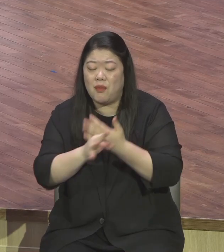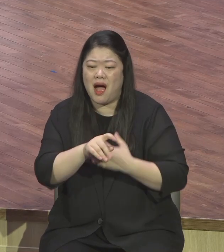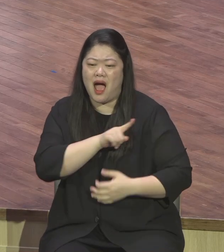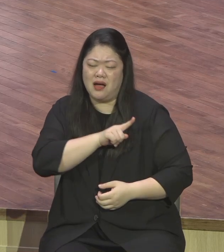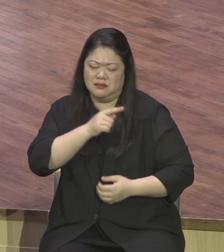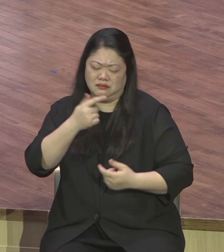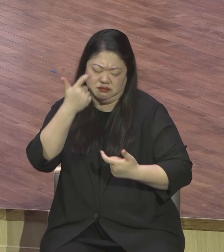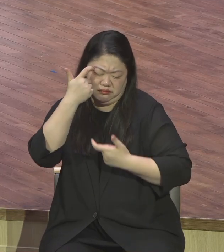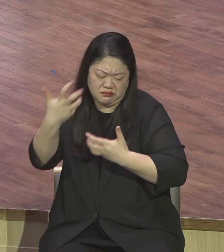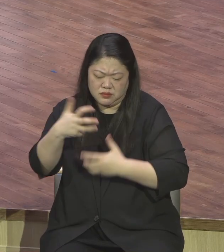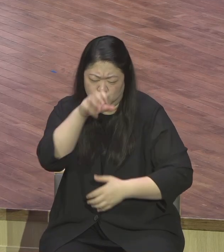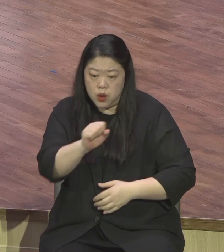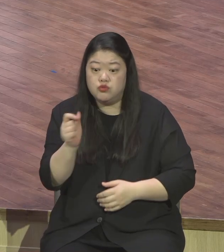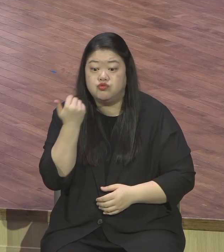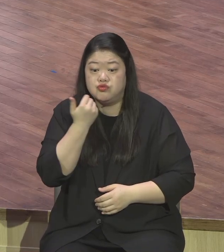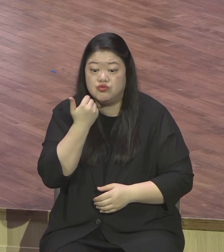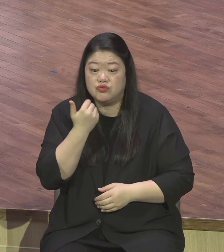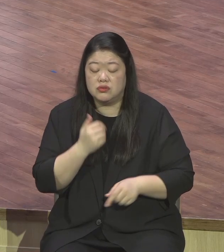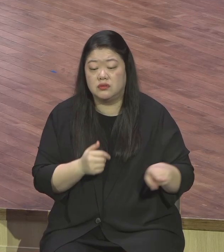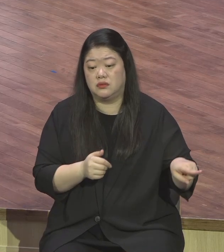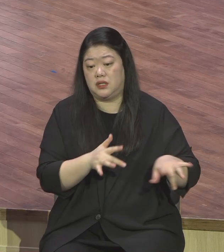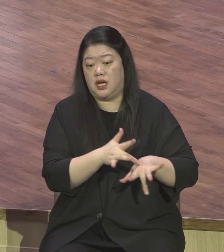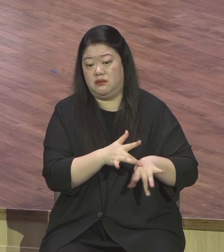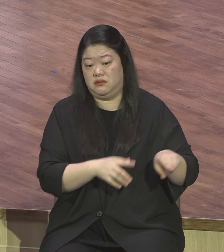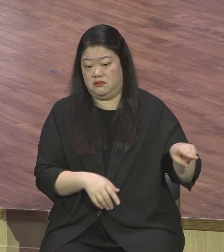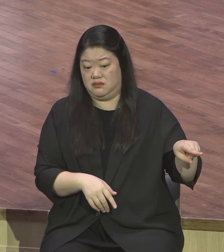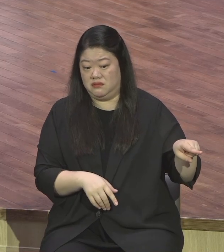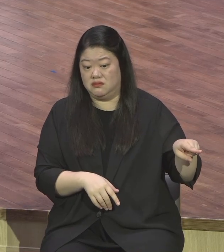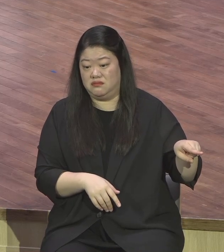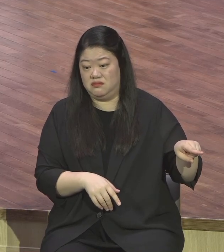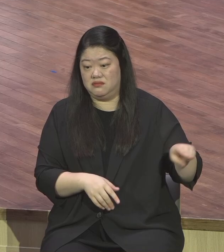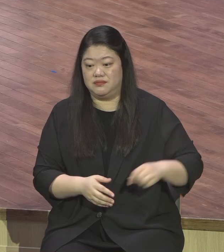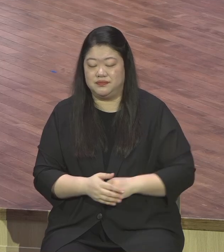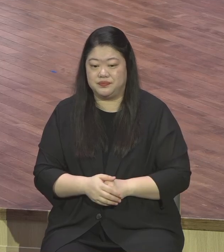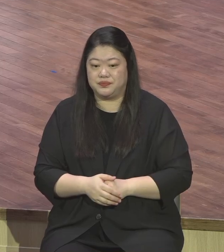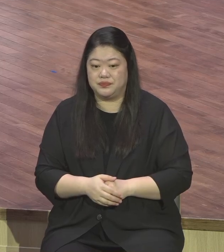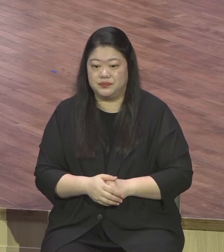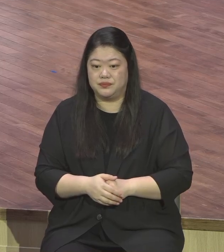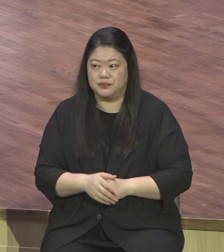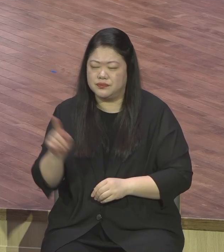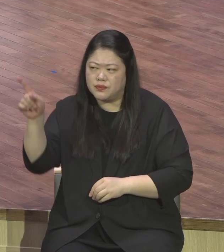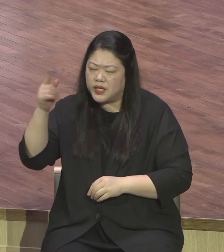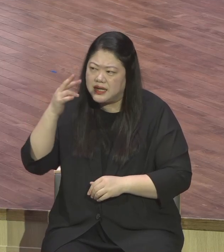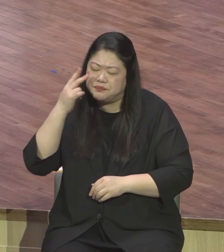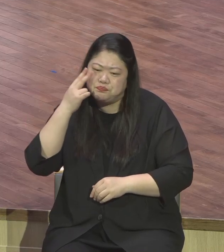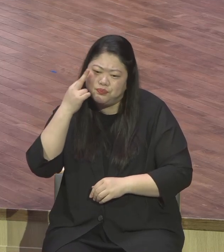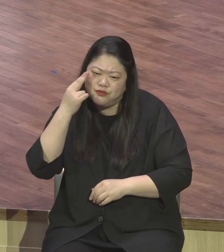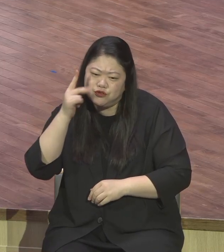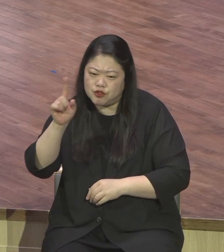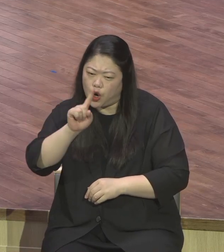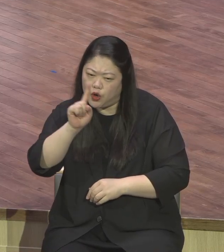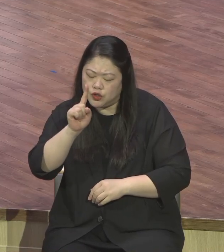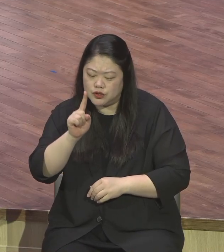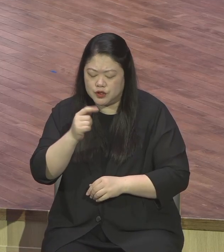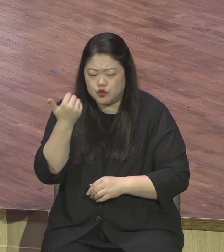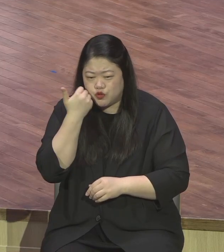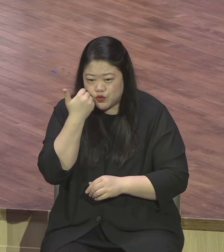미국의 한 교단에서는 하루 열두 번 감사의 삶을 살도록